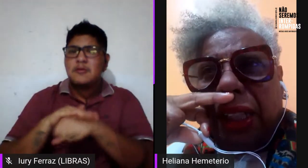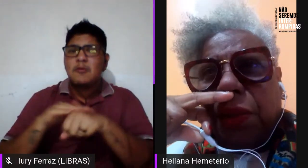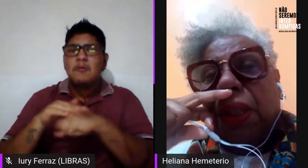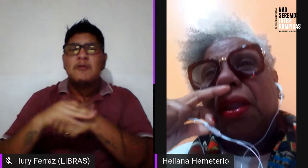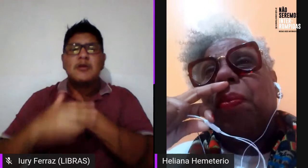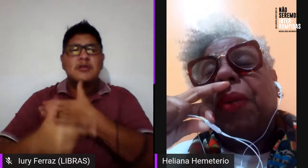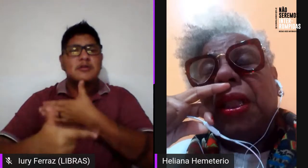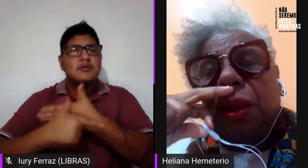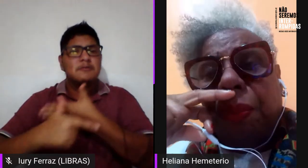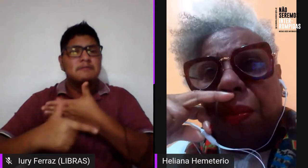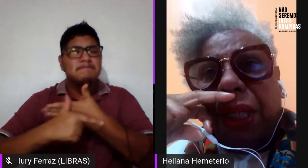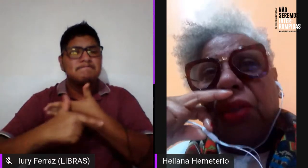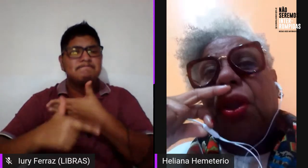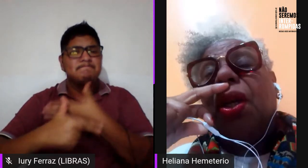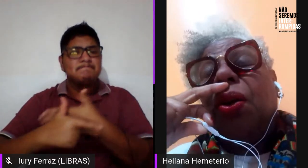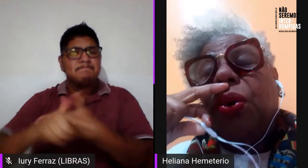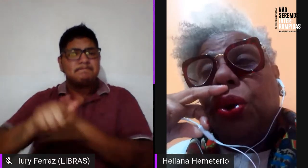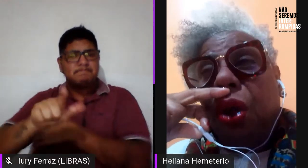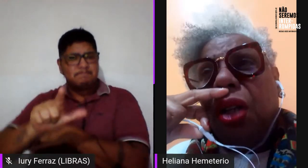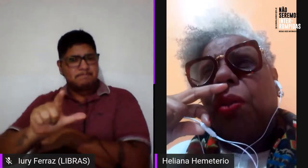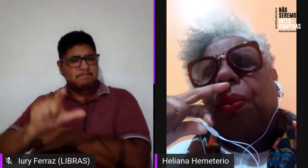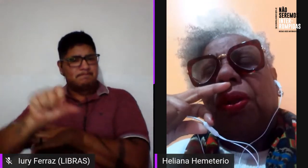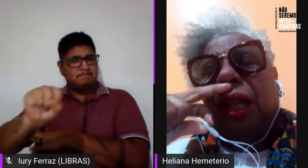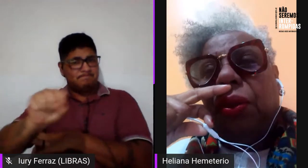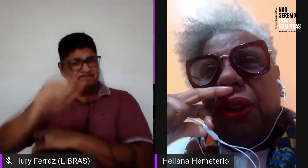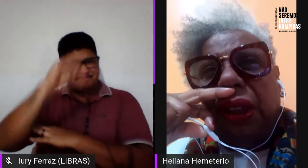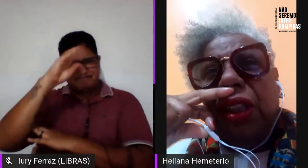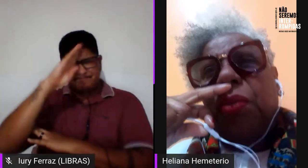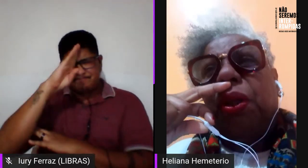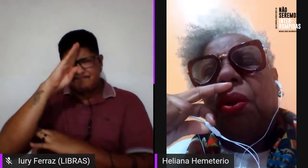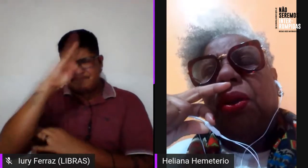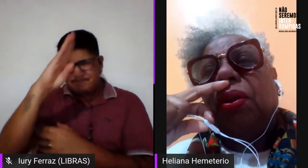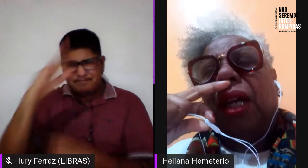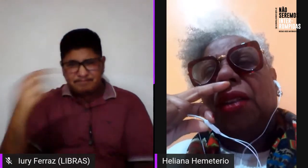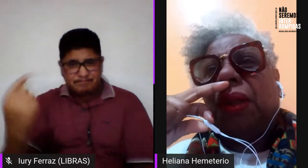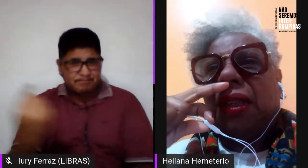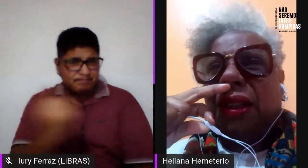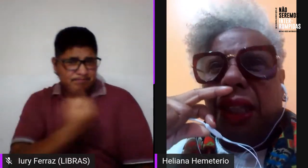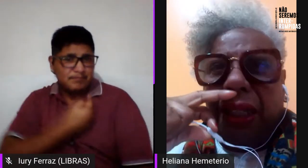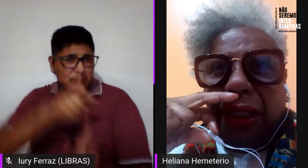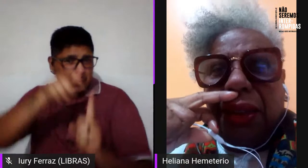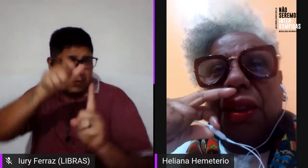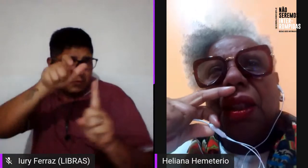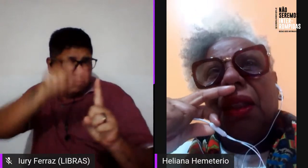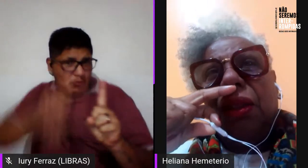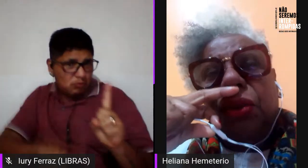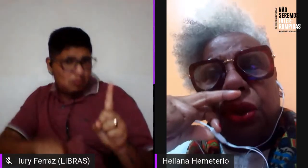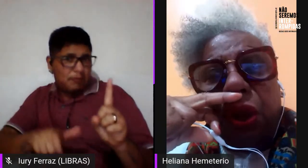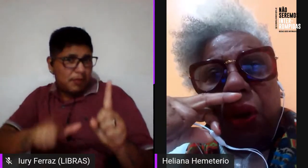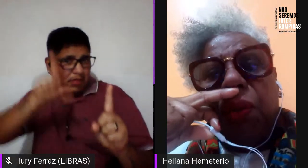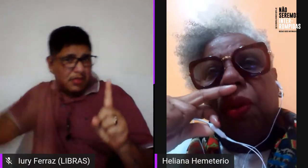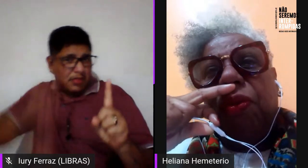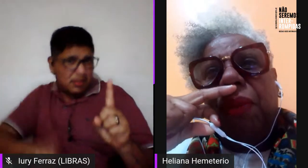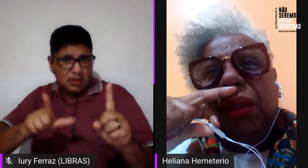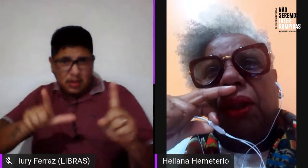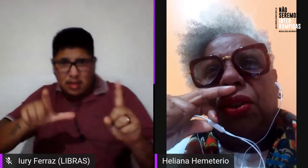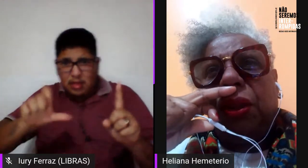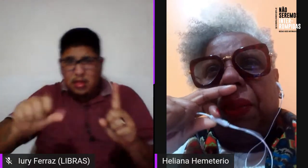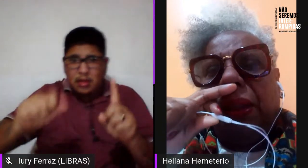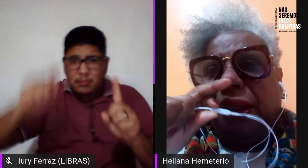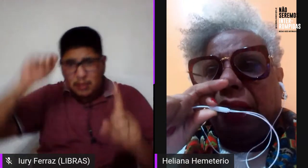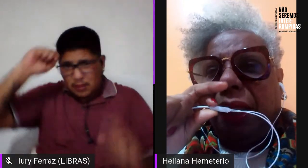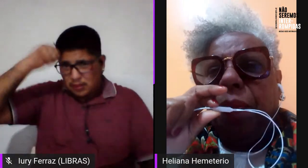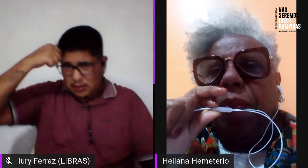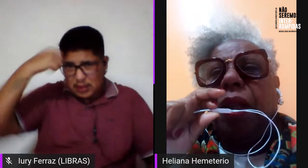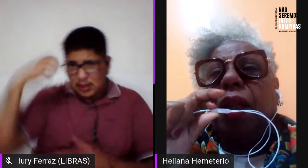das lésbicas, e principalmente o nosso protagonismo enquanto lésbicas negras, não só no movimento